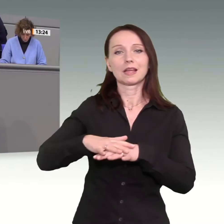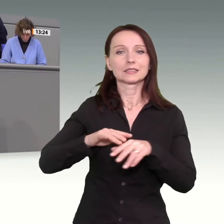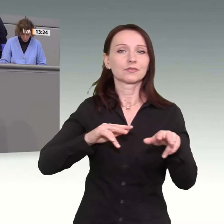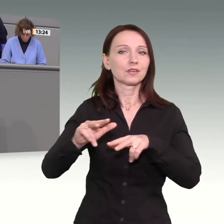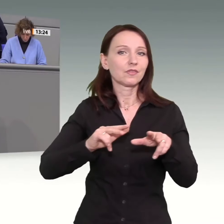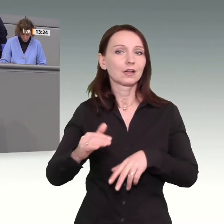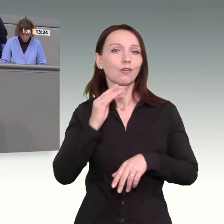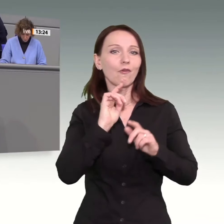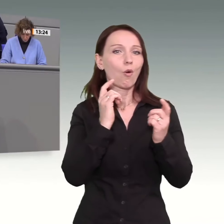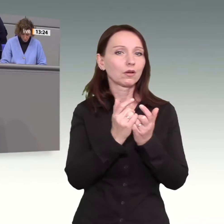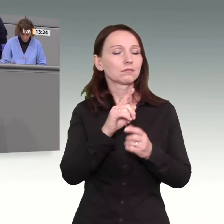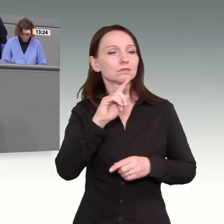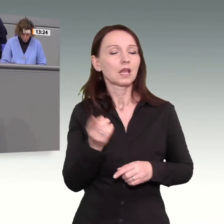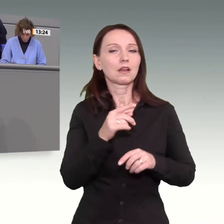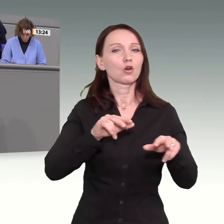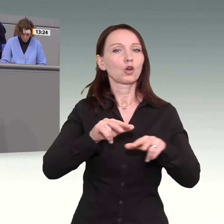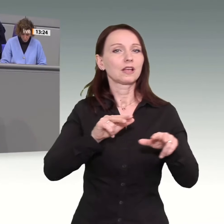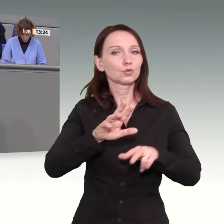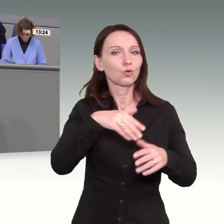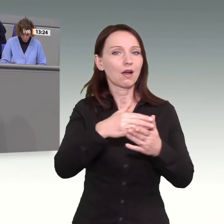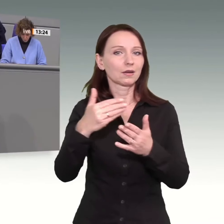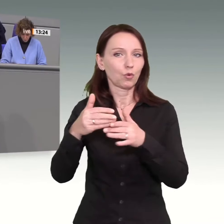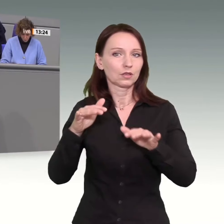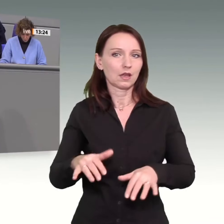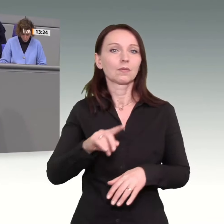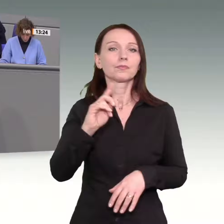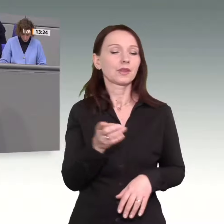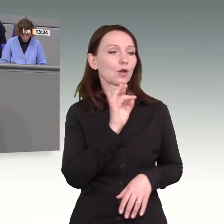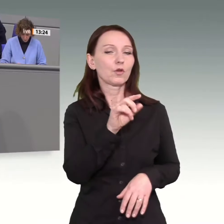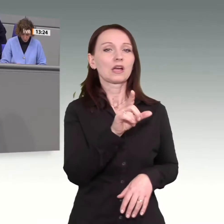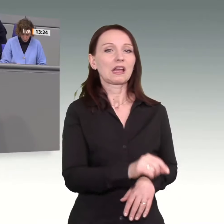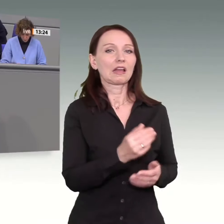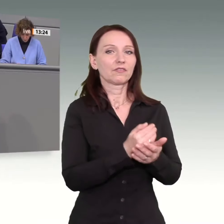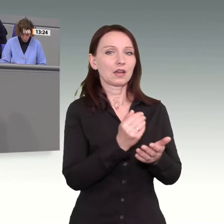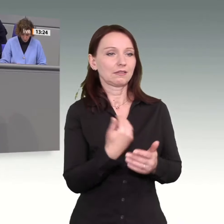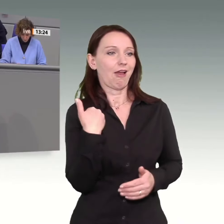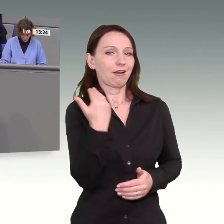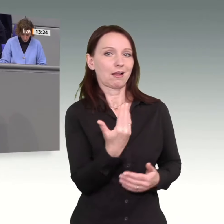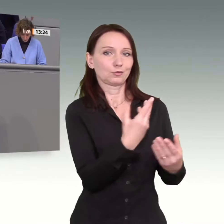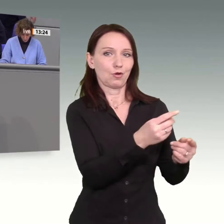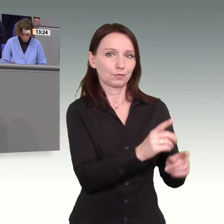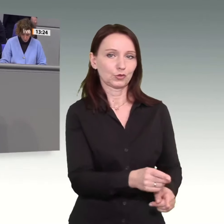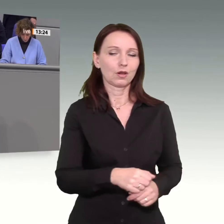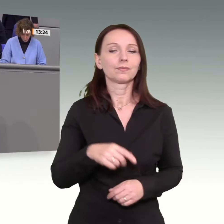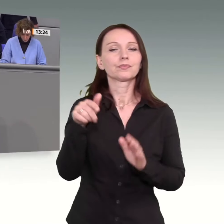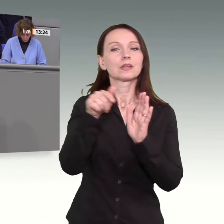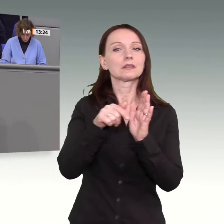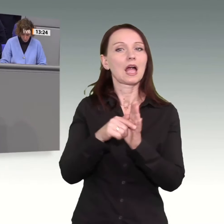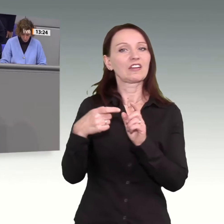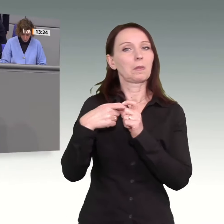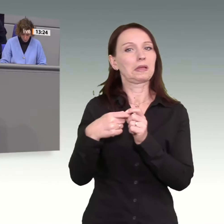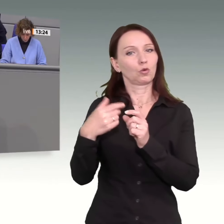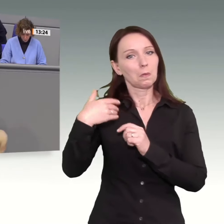Konjunkturampulse über die Unlastung für Geringverdiener, über eine Stärkung der Tarifbindung und natürlich auch über die